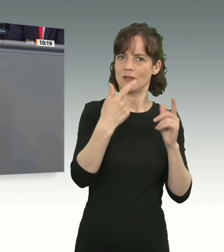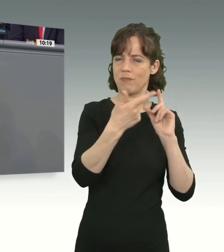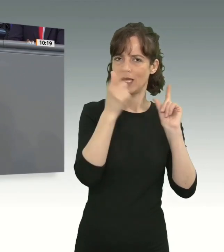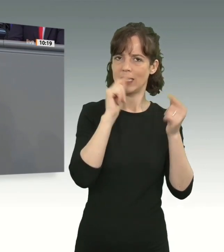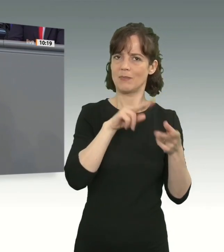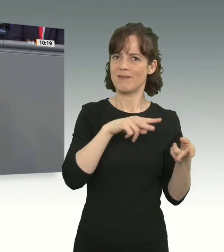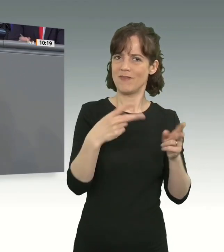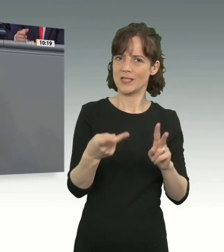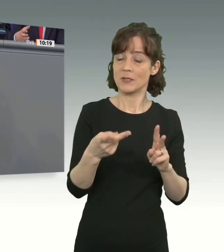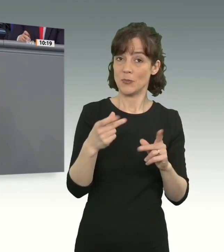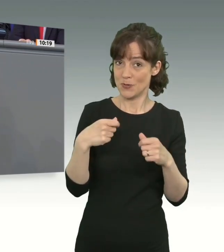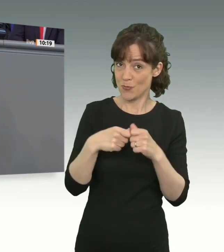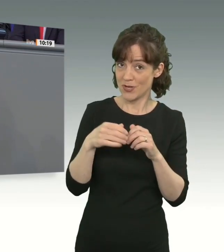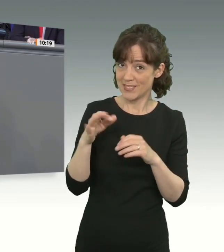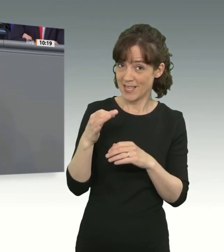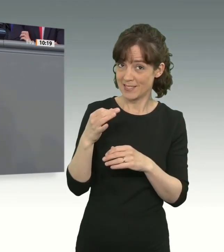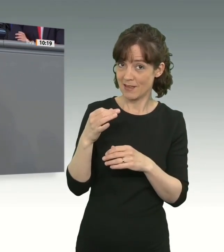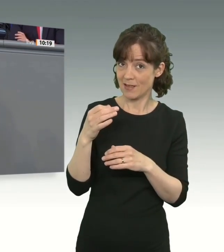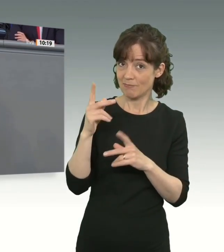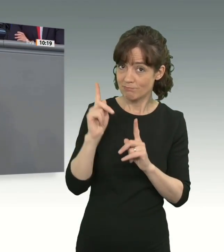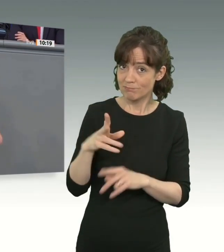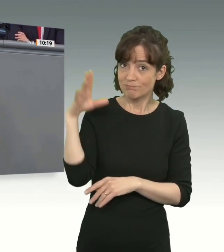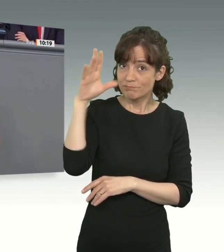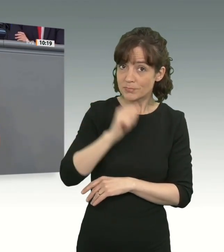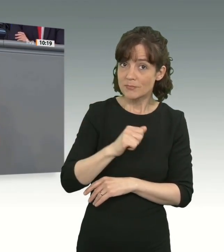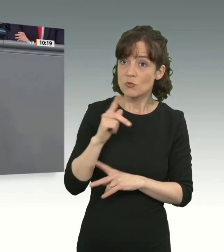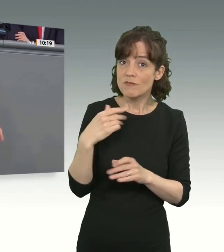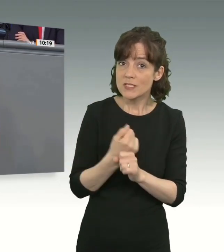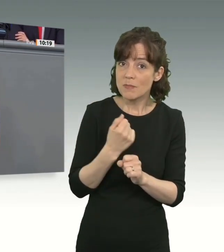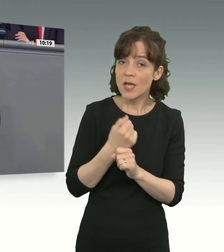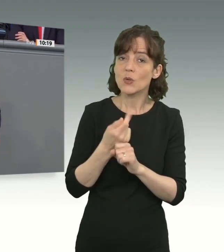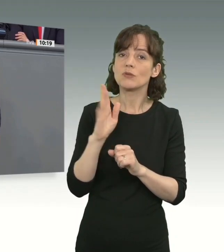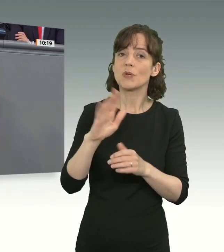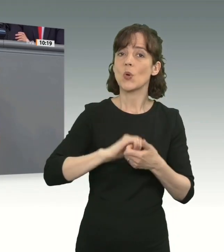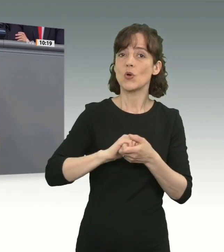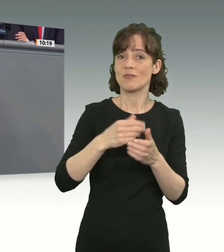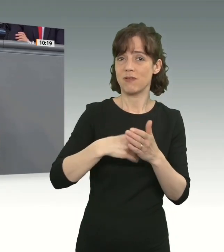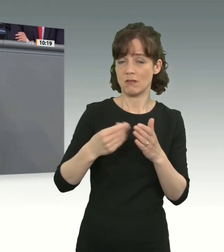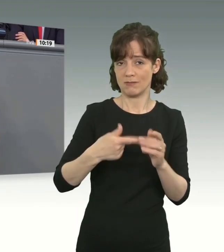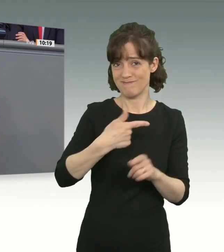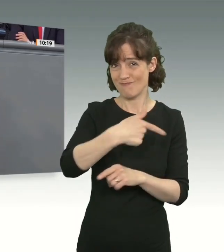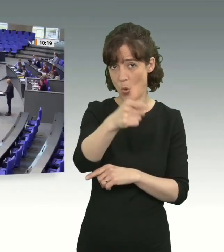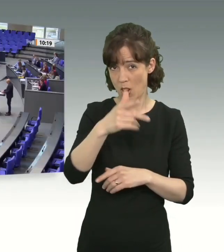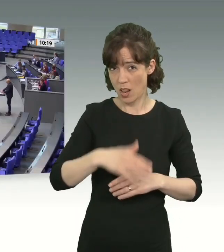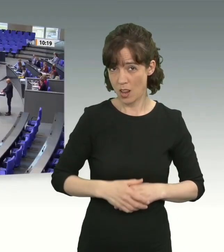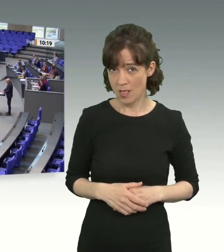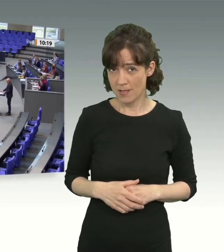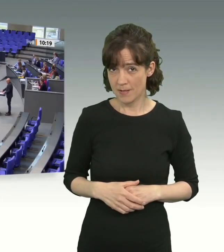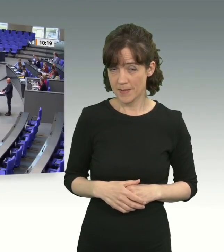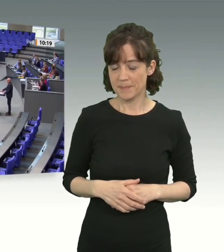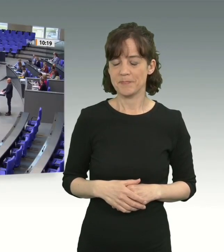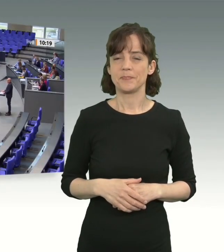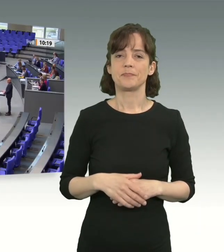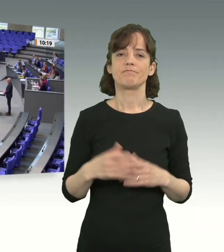hat offensichtlich erkannt, dass Handlungsbedarf besteht und Ihr Koalitionsvertrag in die Tonne gehört, was diesen Punkt anbelangt. Im